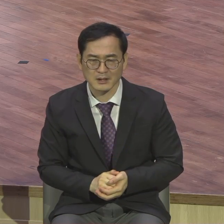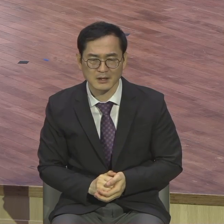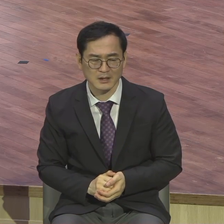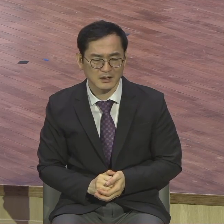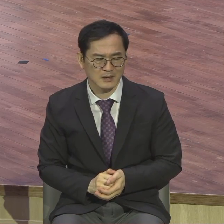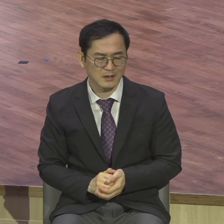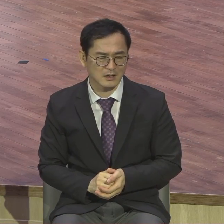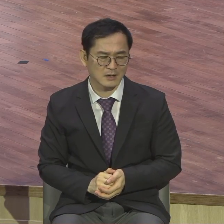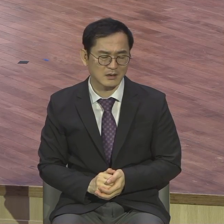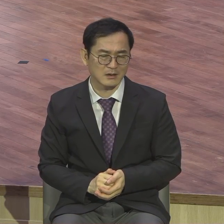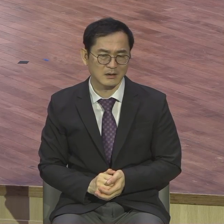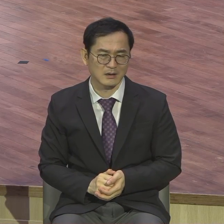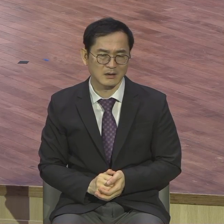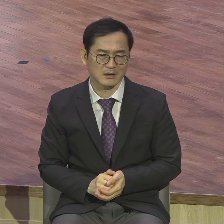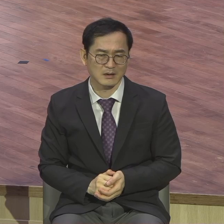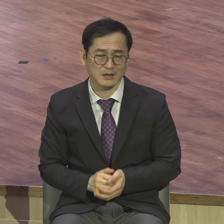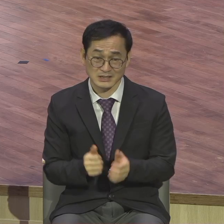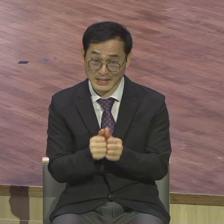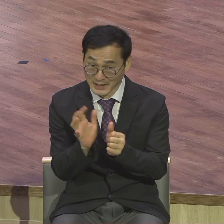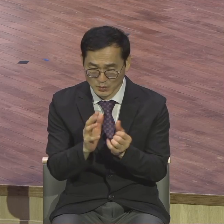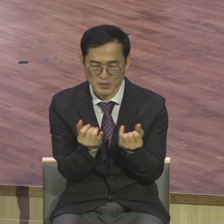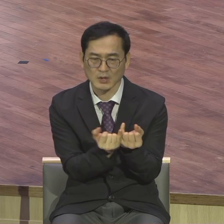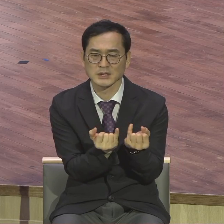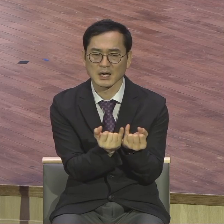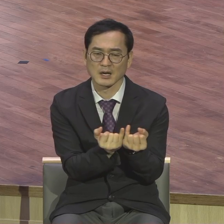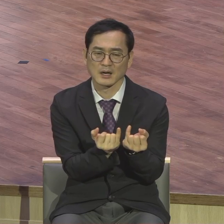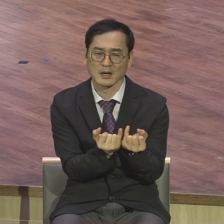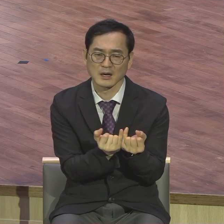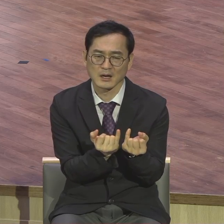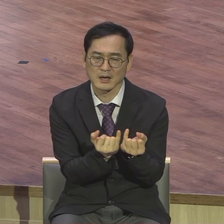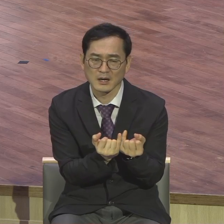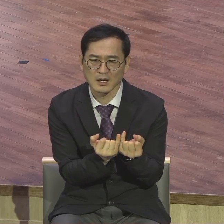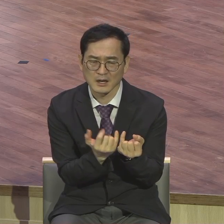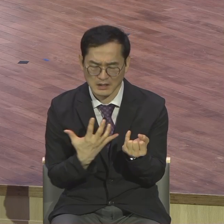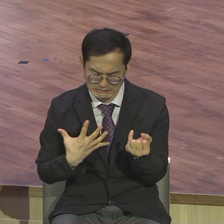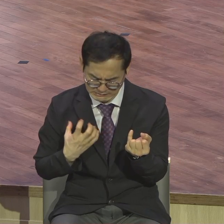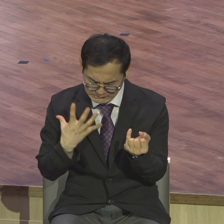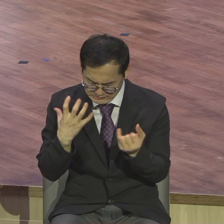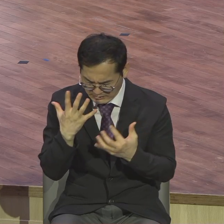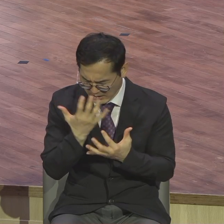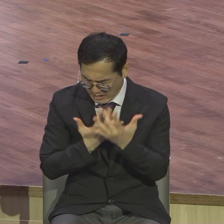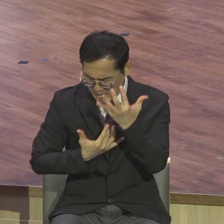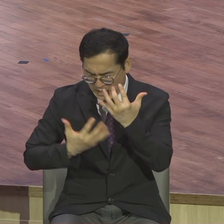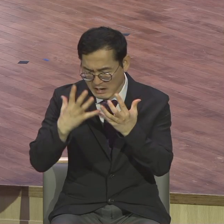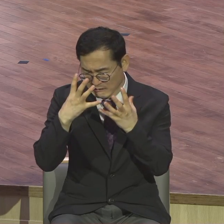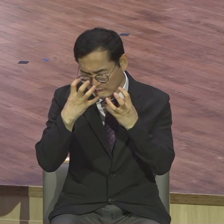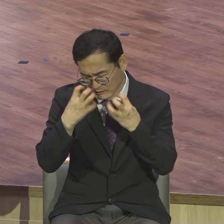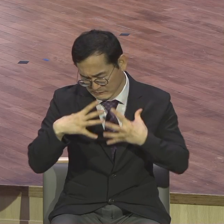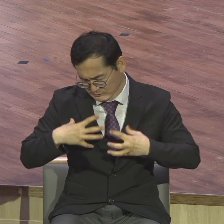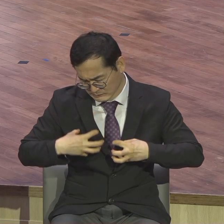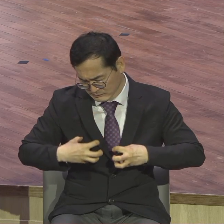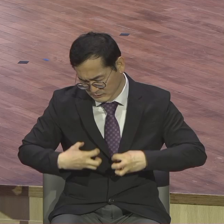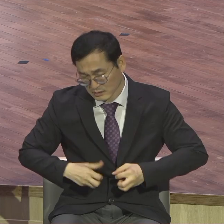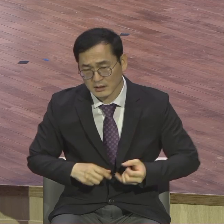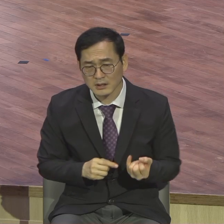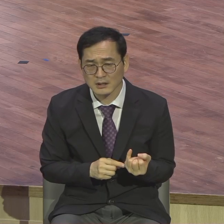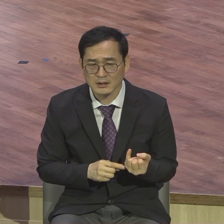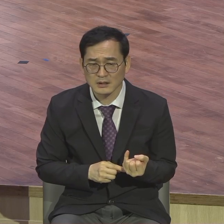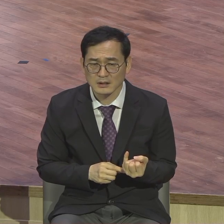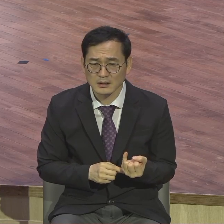여자로서 남자도 아니고 여자로서 얼마나 하나님에 불평하겠어요 기도하는 자녀인데